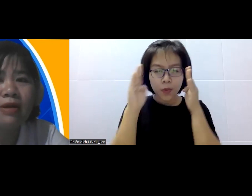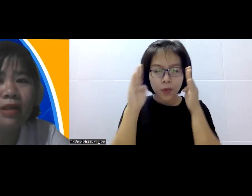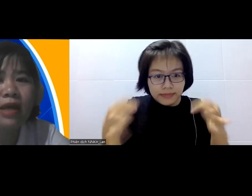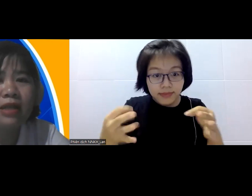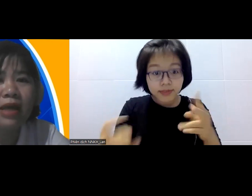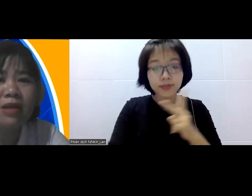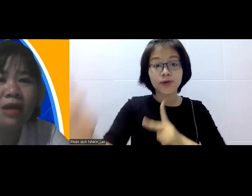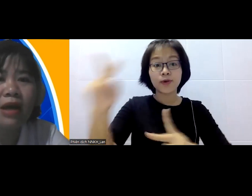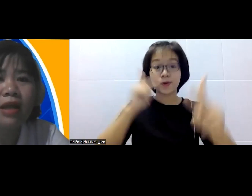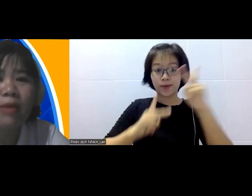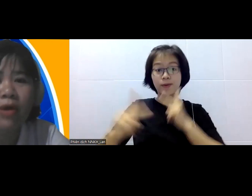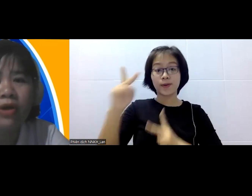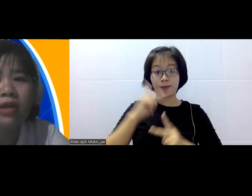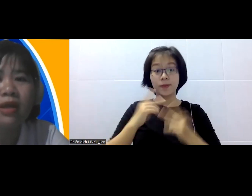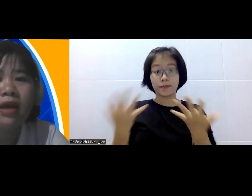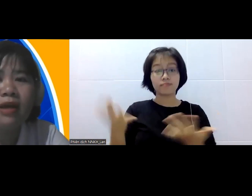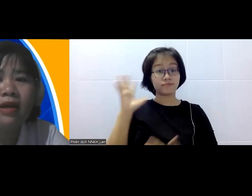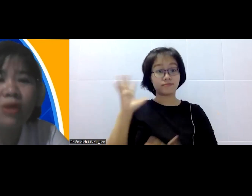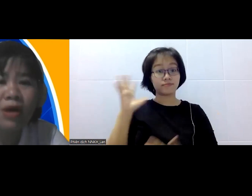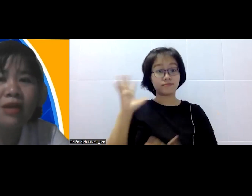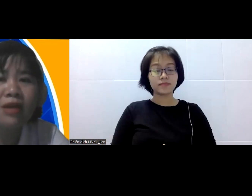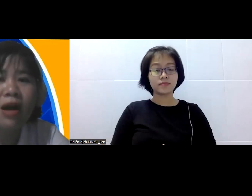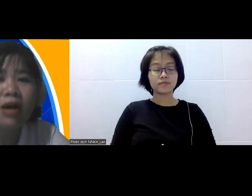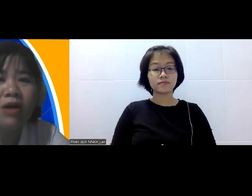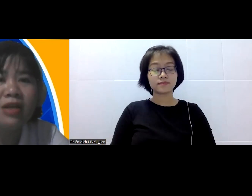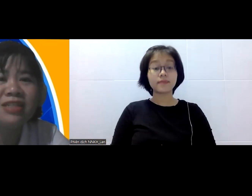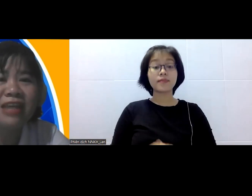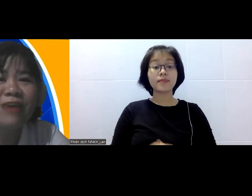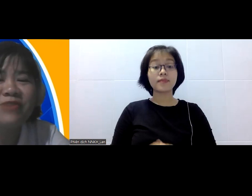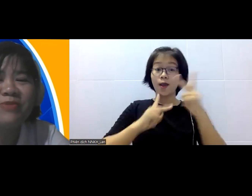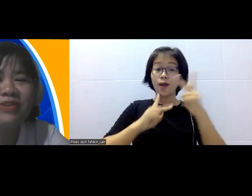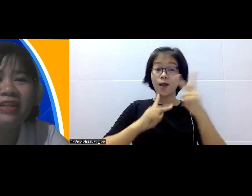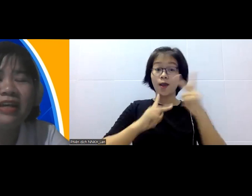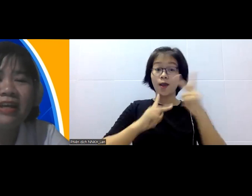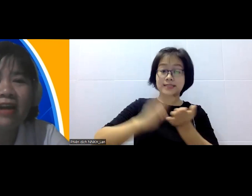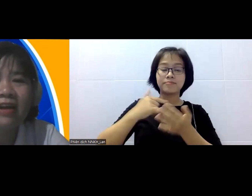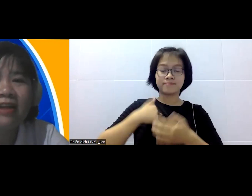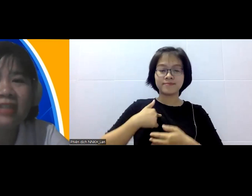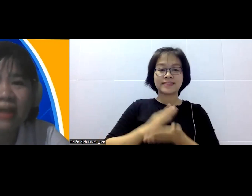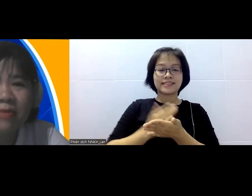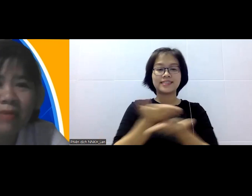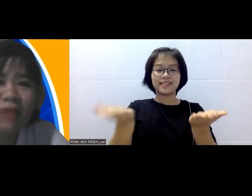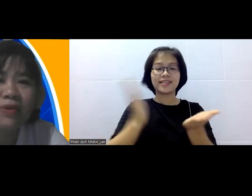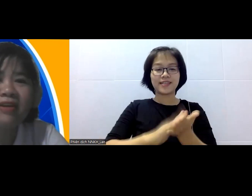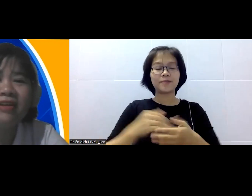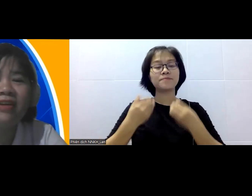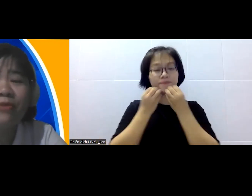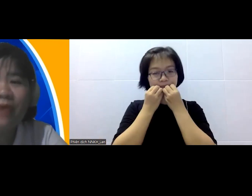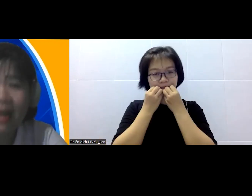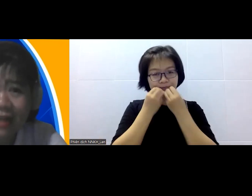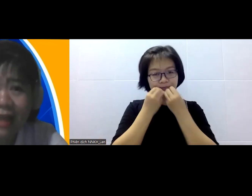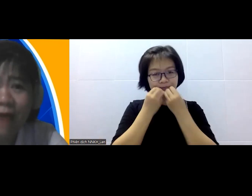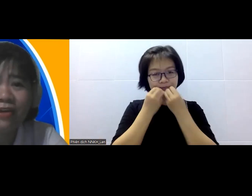dung nào nữa thì anh chị em có thể đặt thêm cơ hội với để thôi có thể có cơ hội để chia sẻ cùng với mọi người và xin cảm ơn ban tổ chức đáp